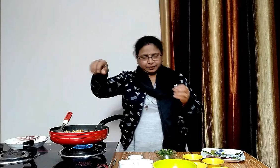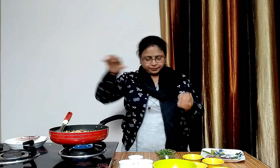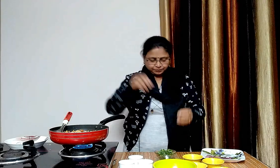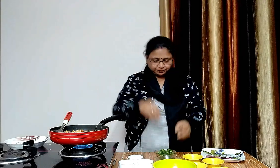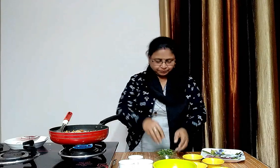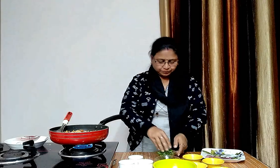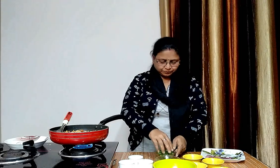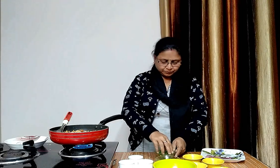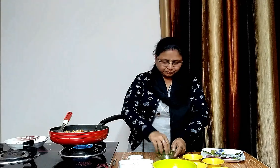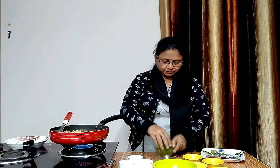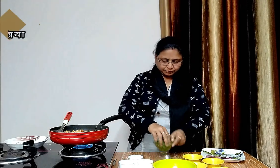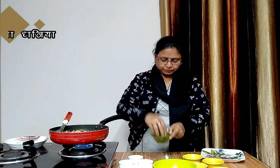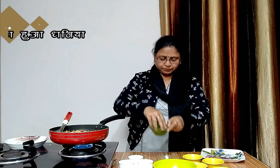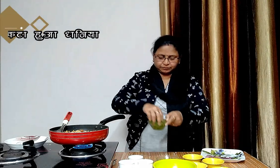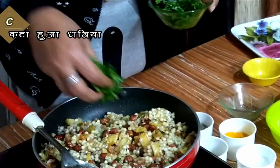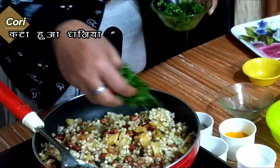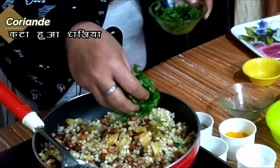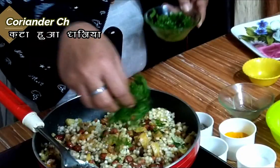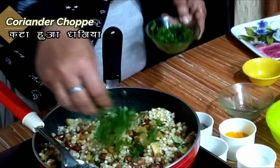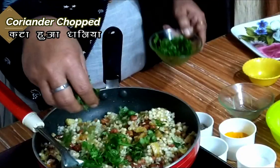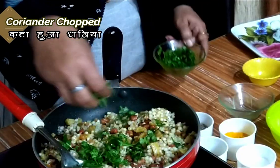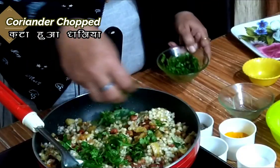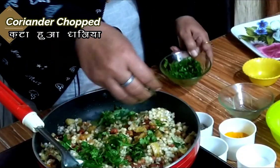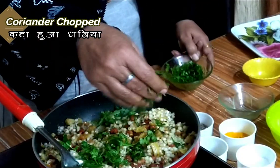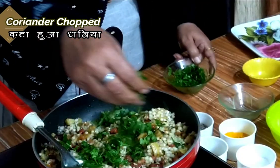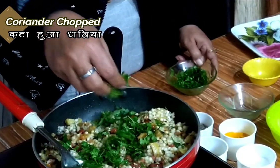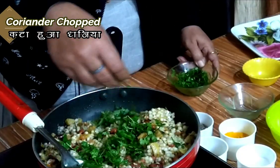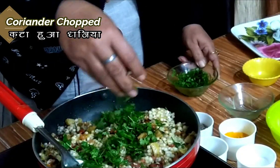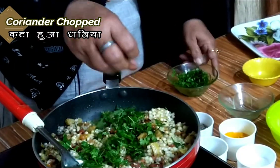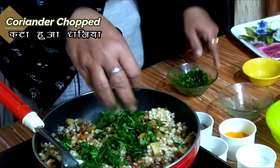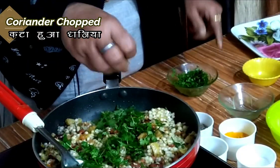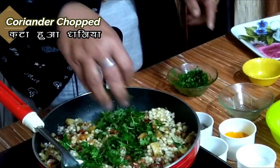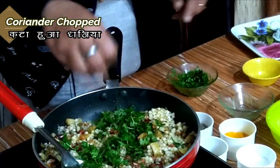कटाओ हरा दनिया डाल कर अच्छे से मिला लेंगे